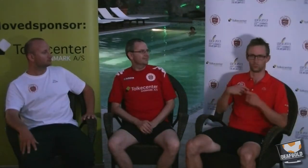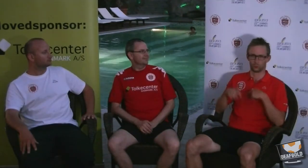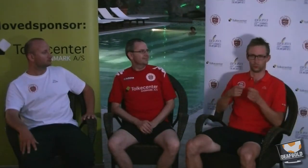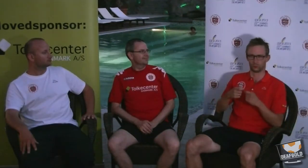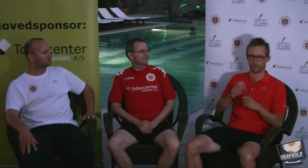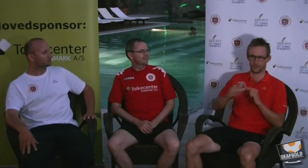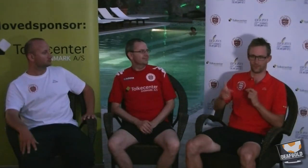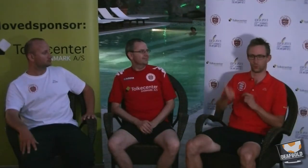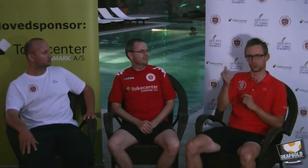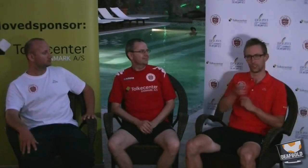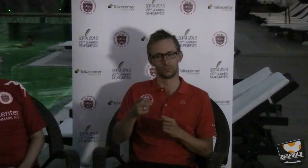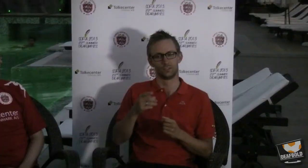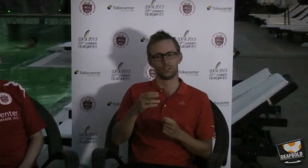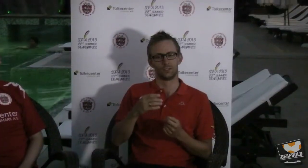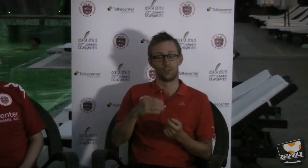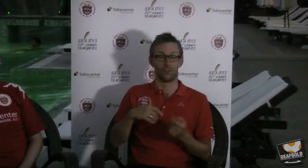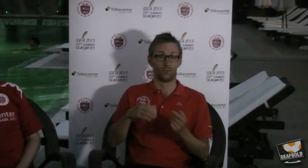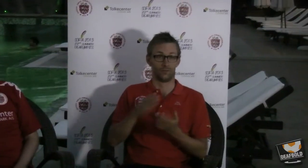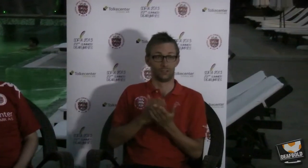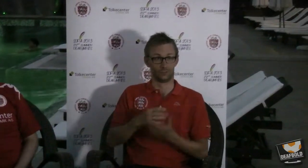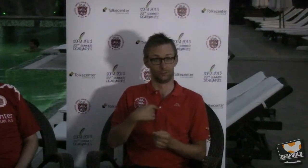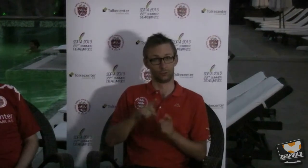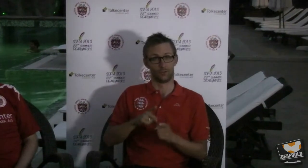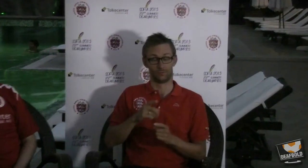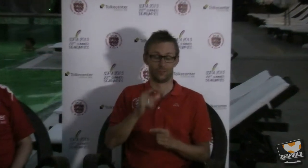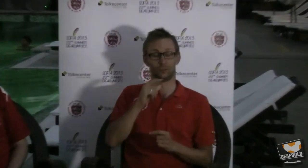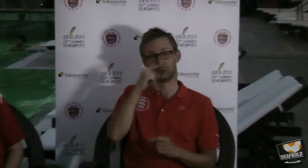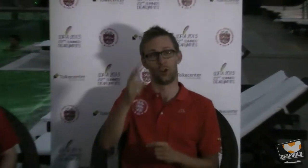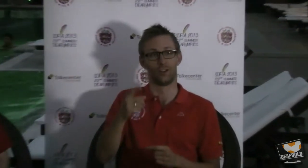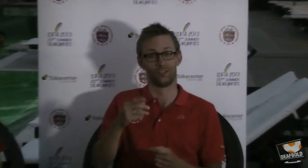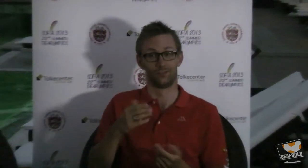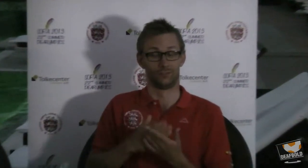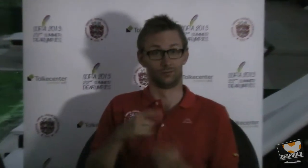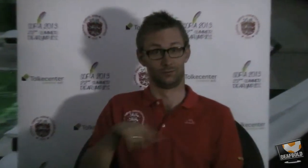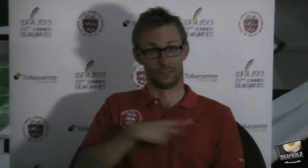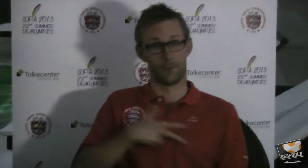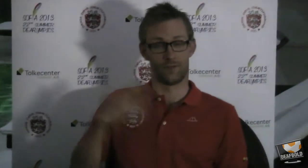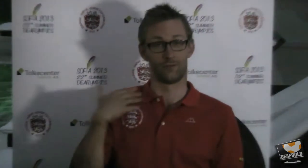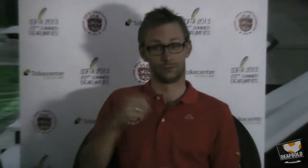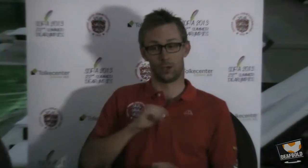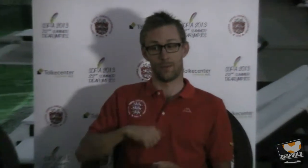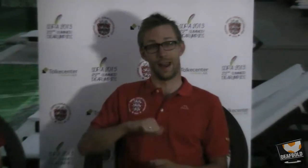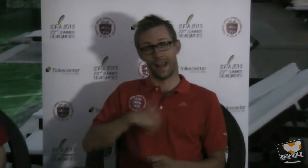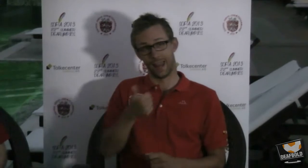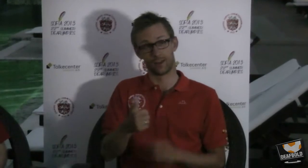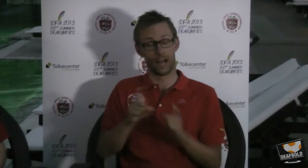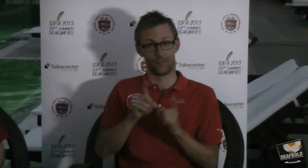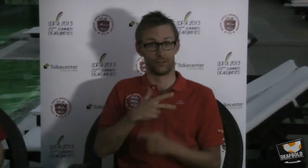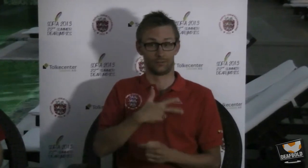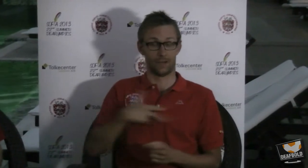I går til cyklingen. Det var første gang, og der er faktisk stolt. Der var rigtig mange fra Danmark, der kom, jeg var bevist,